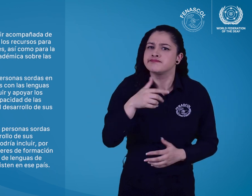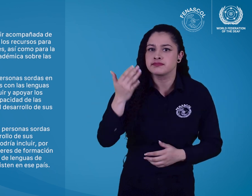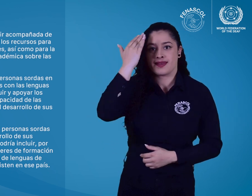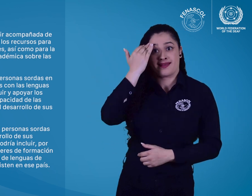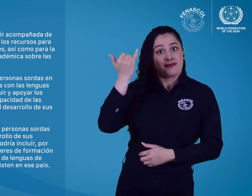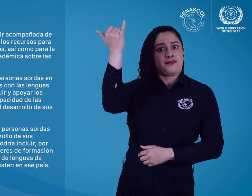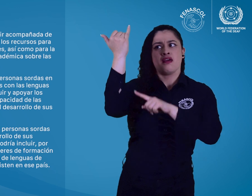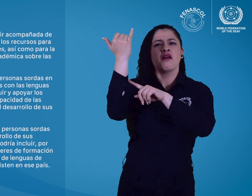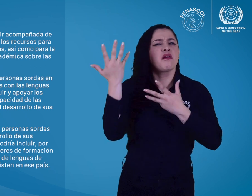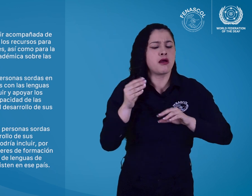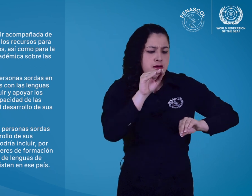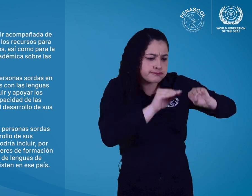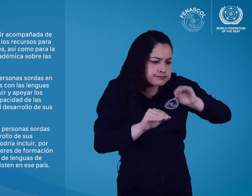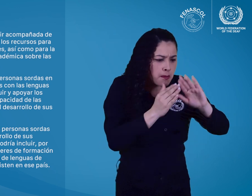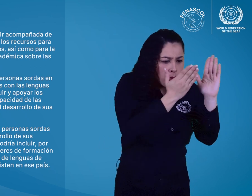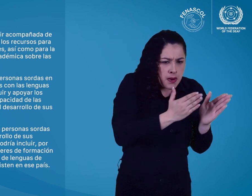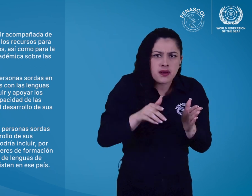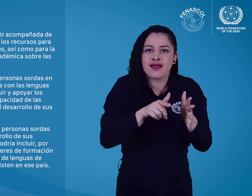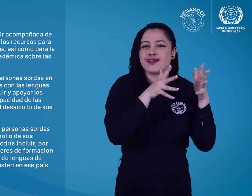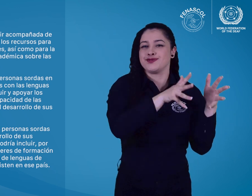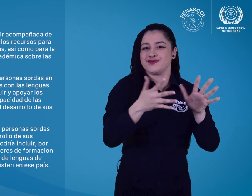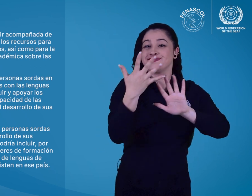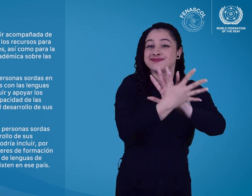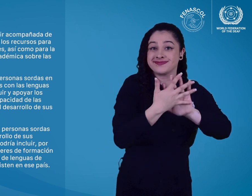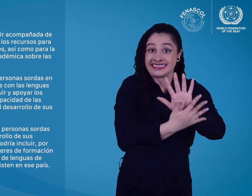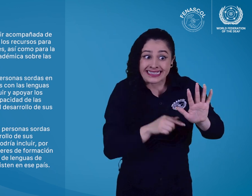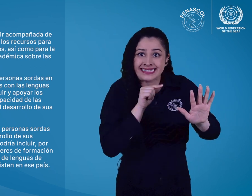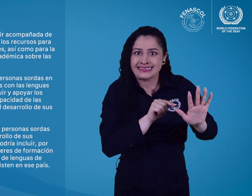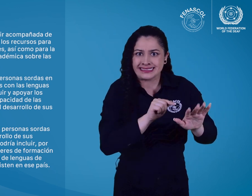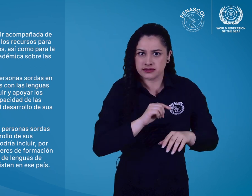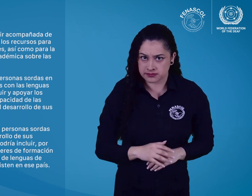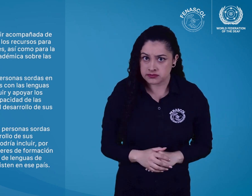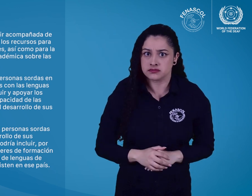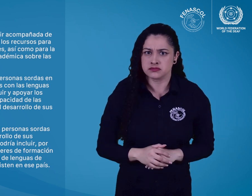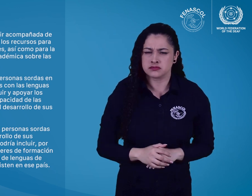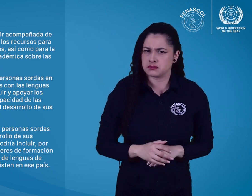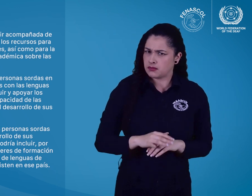la investigación profesional y académica sobre las lenguas de señas nacionales.